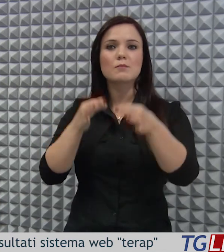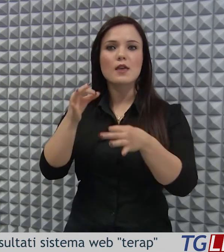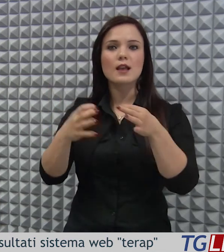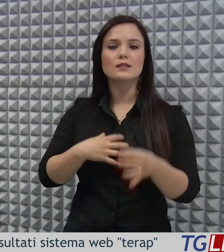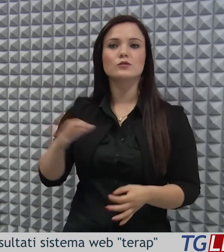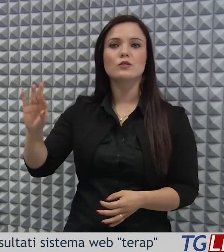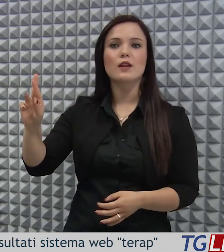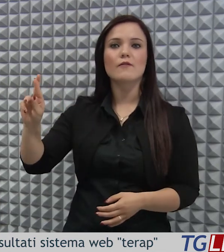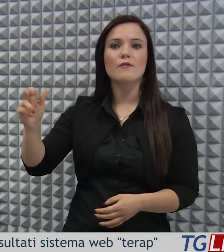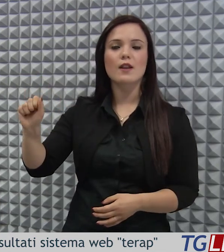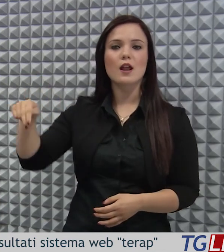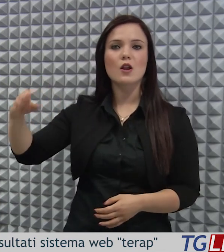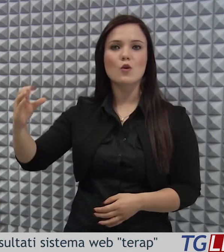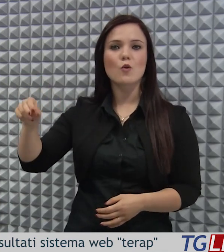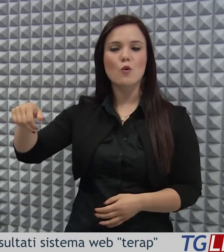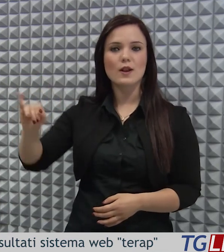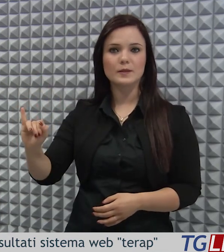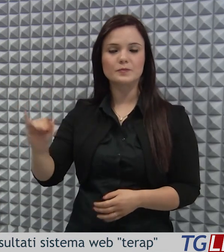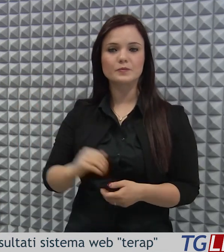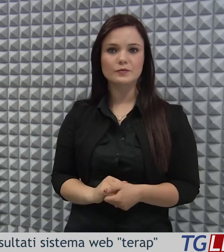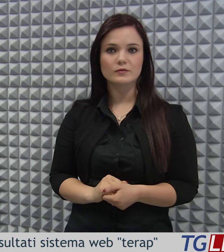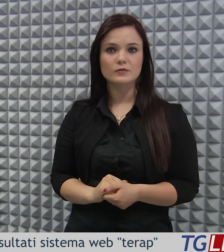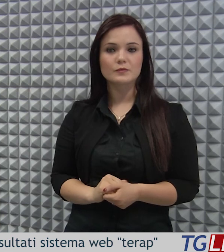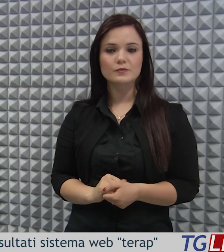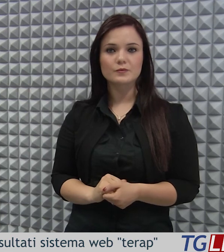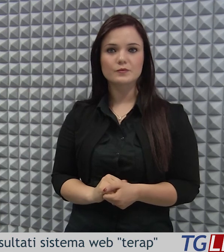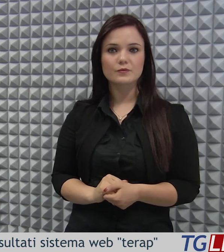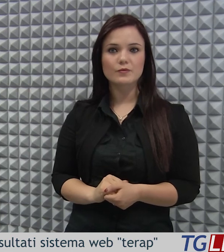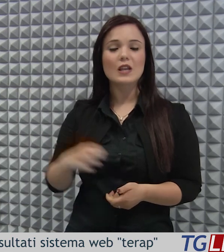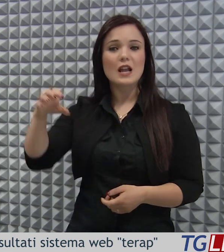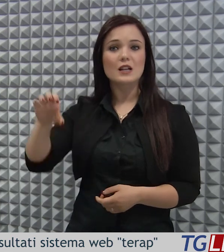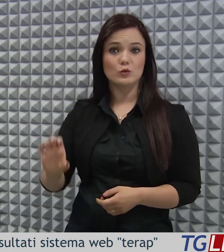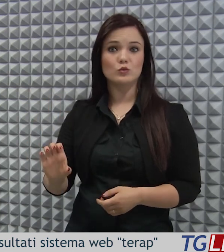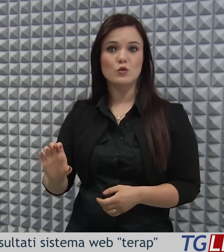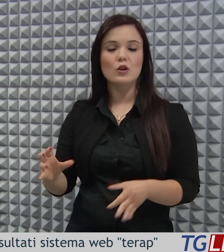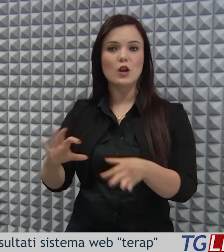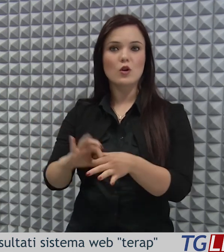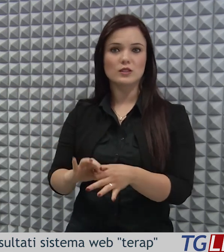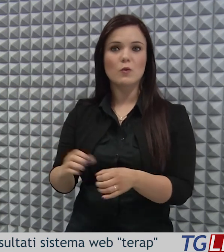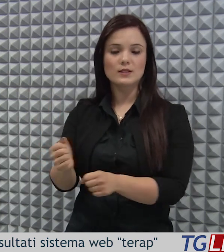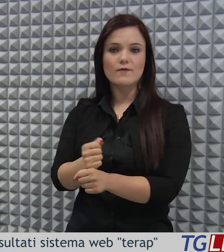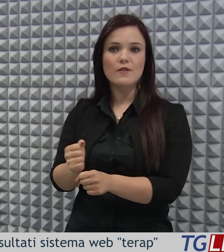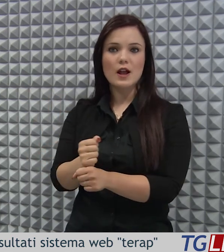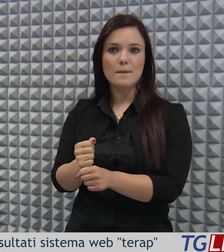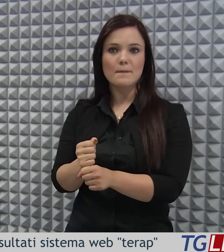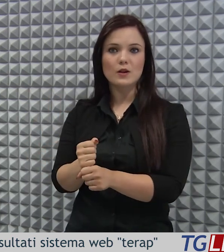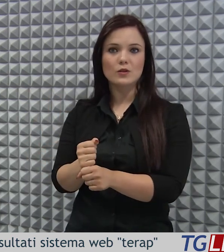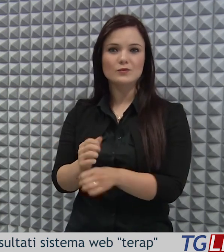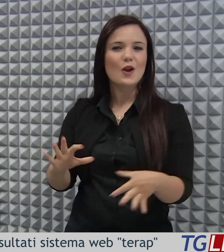spiegato l'assessore Franconi. Quindi la riduzione di queste reazioni